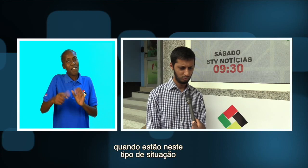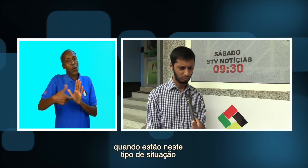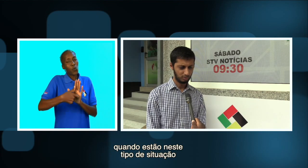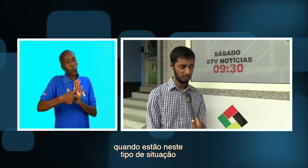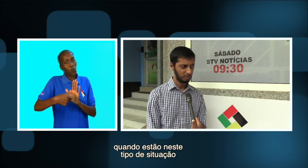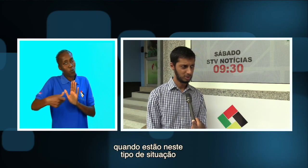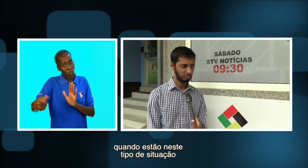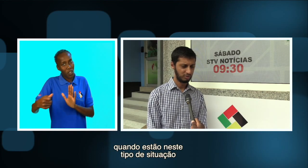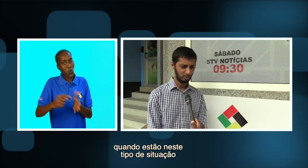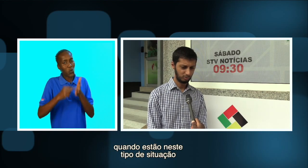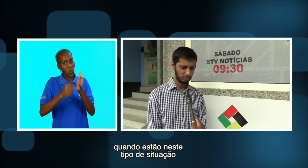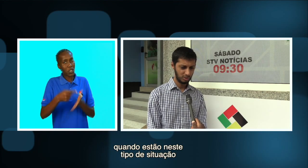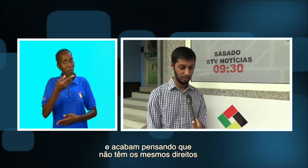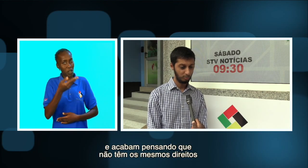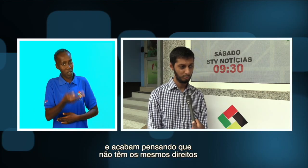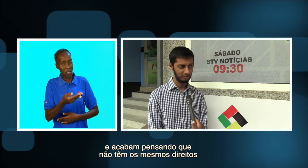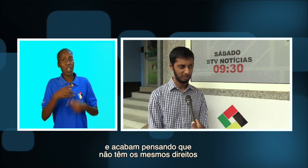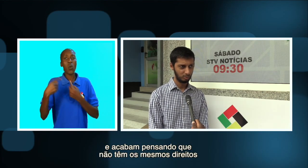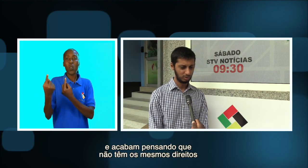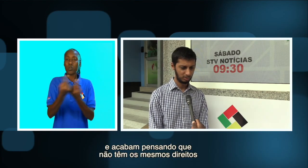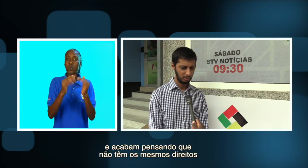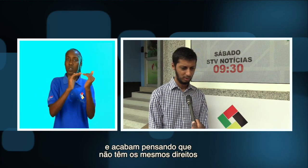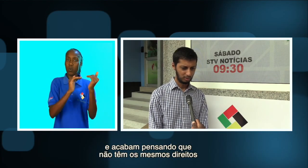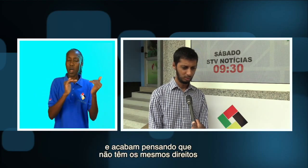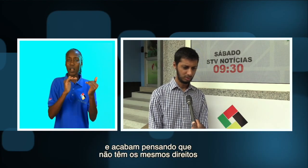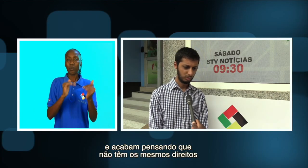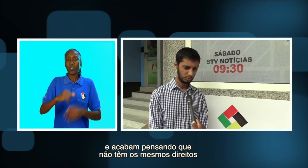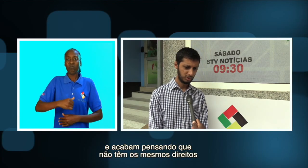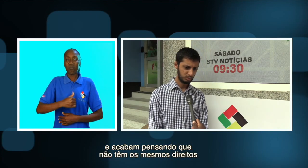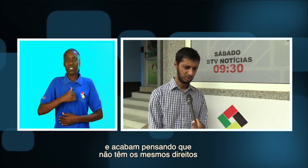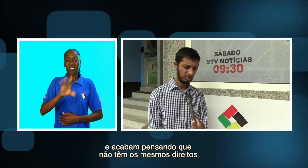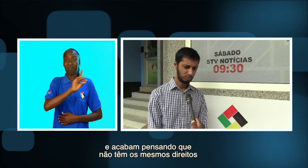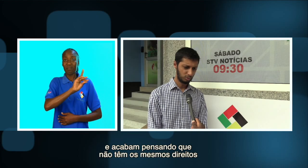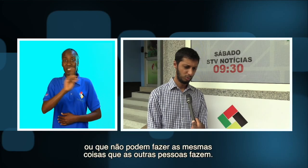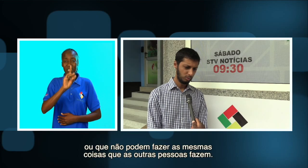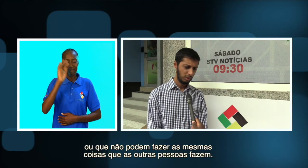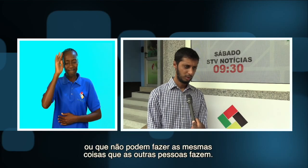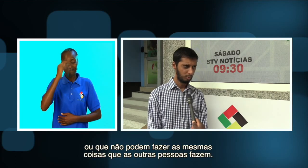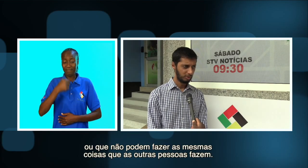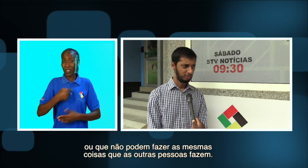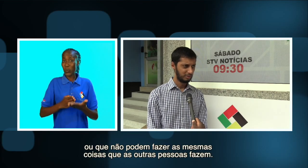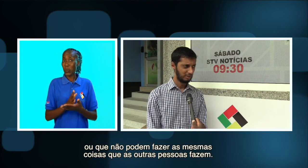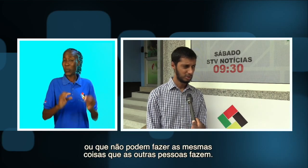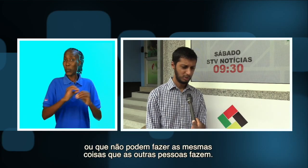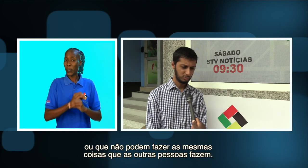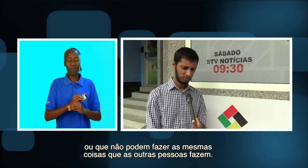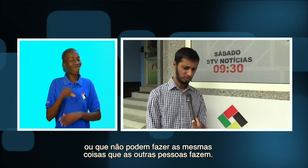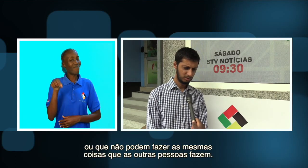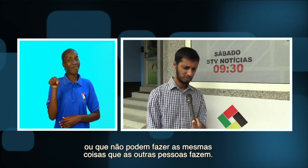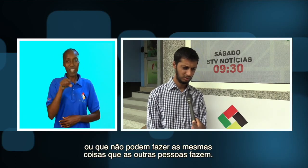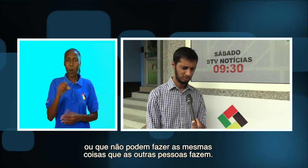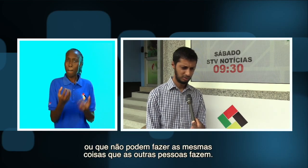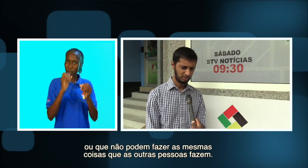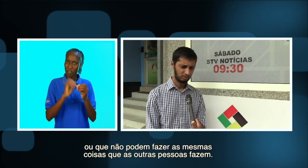quando estão neste tipo de situações e acabam pensando que não têm os mesmos direitos ou que não podem fazer as mesmas